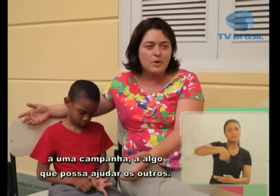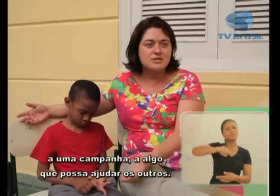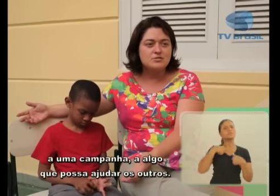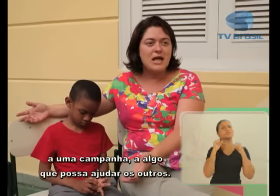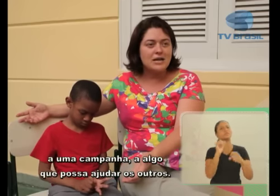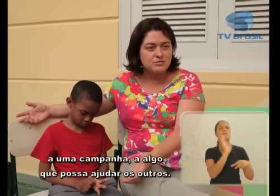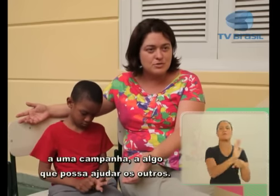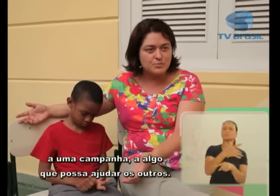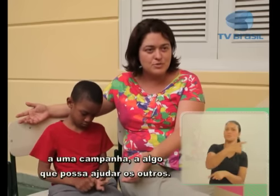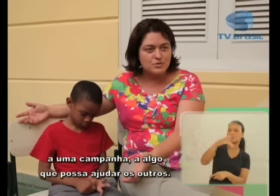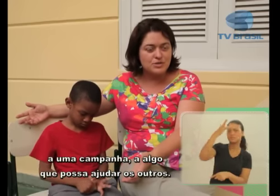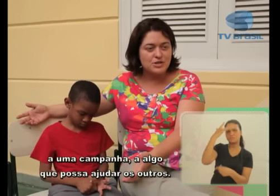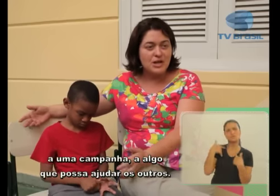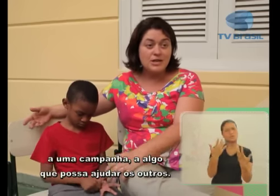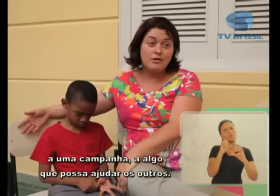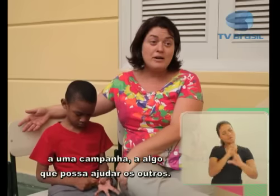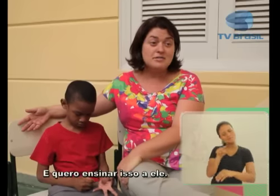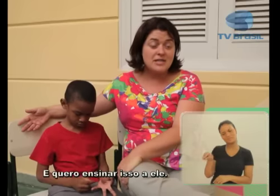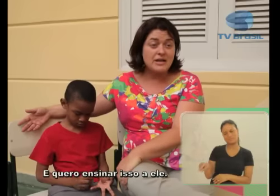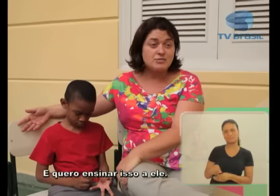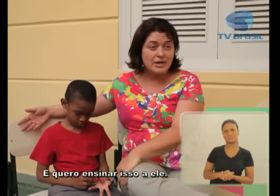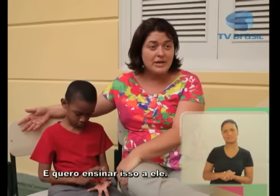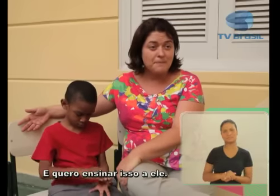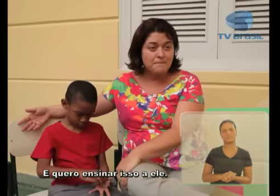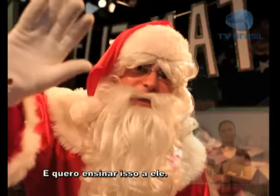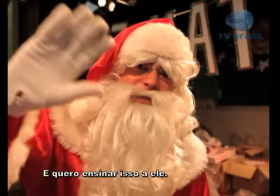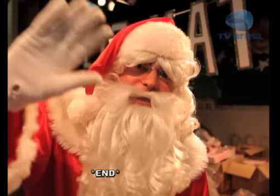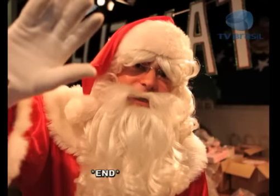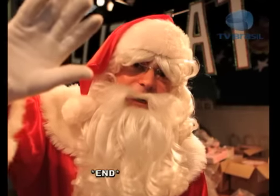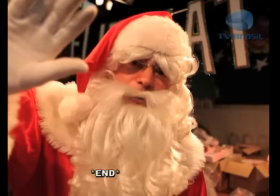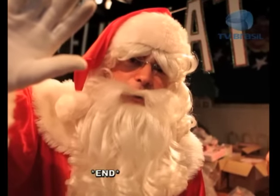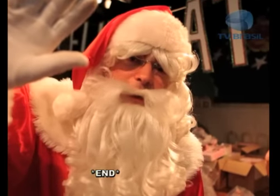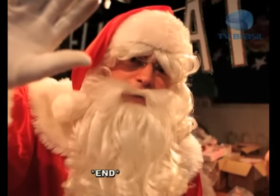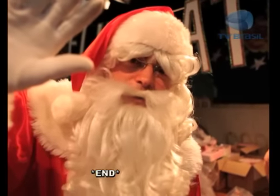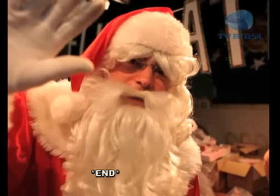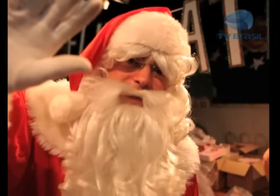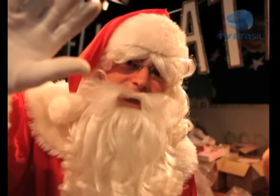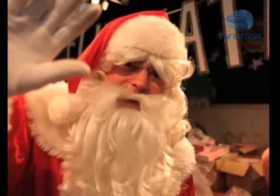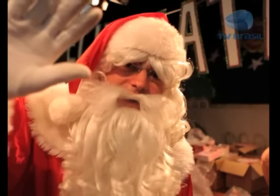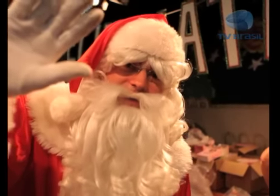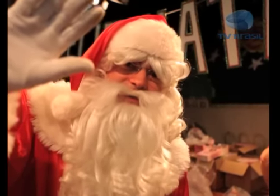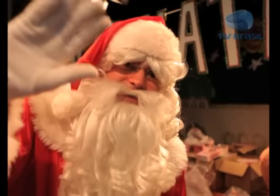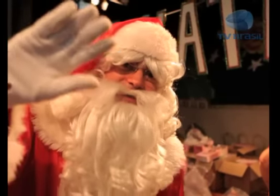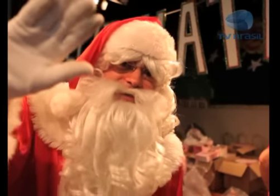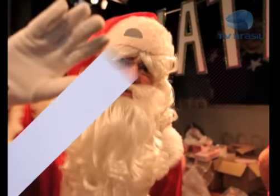possa ajudar as outras pessoas. E eu quero ensinar isso aí. Feliz Natal, programa especial! Tchau! Tchau! Tchau!